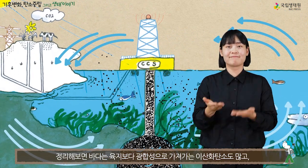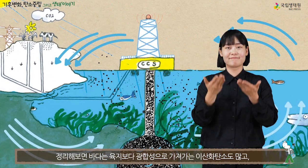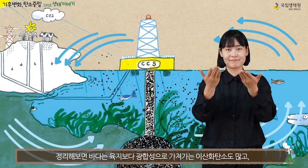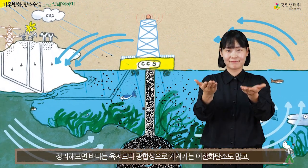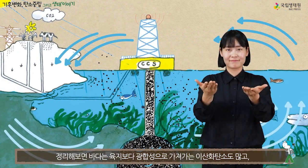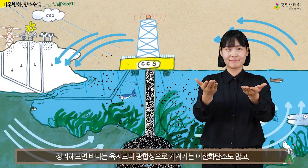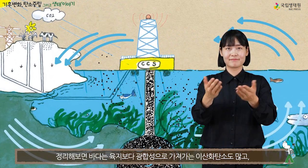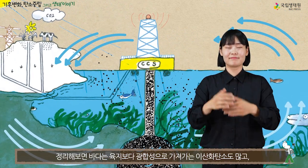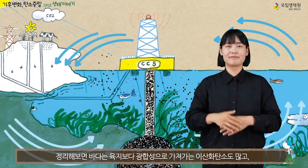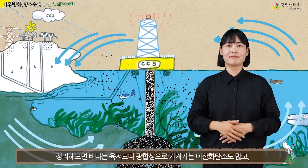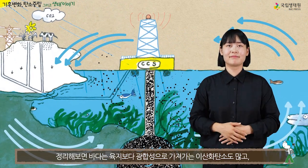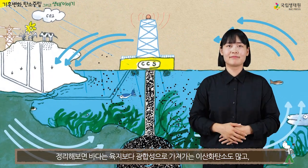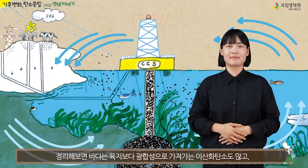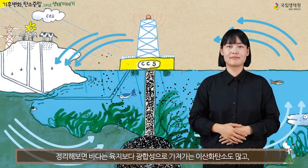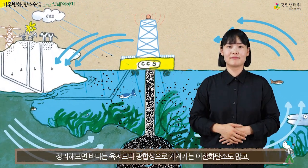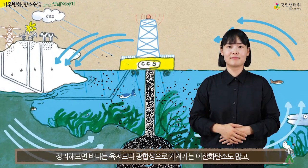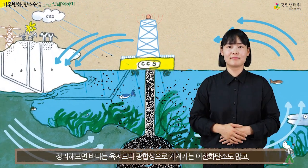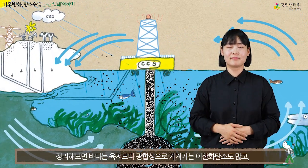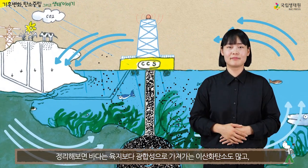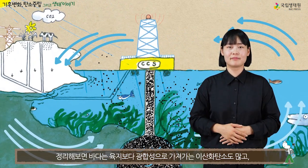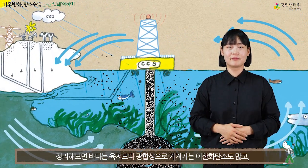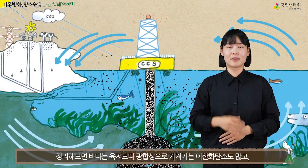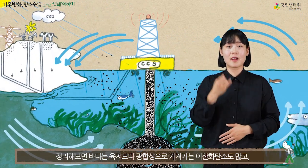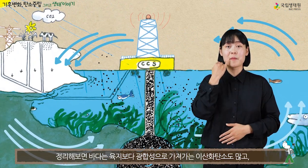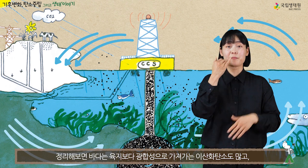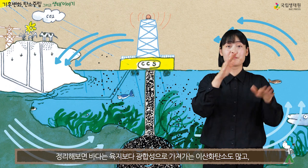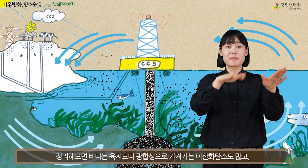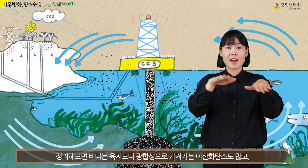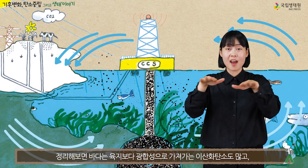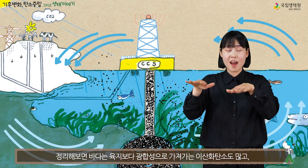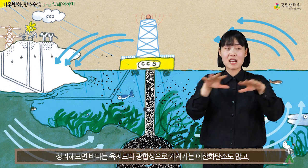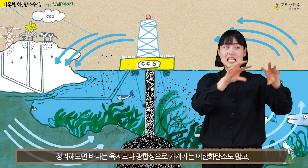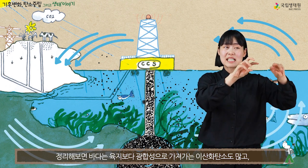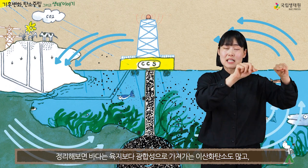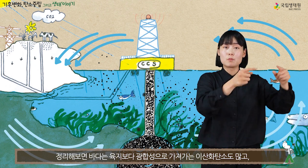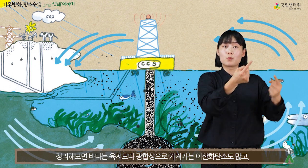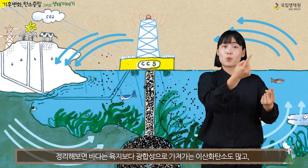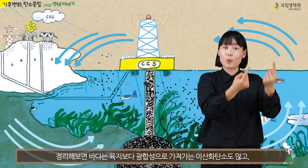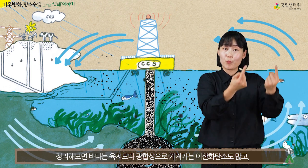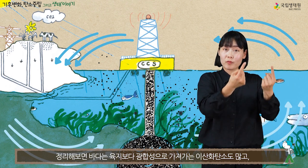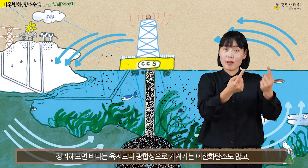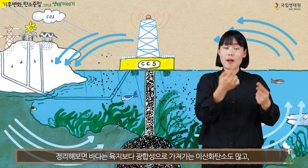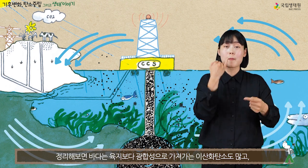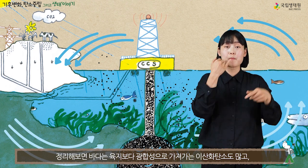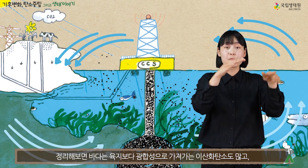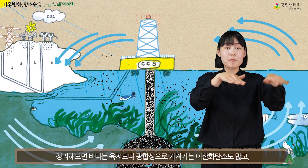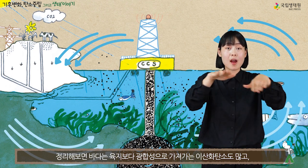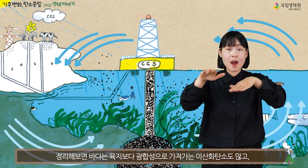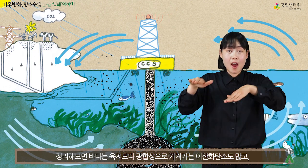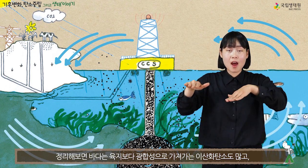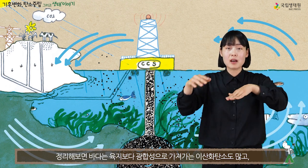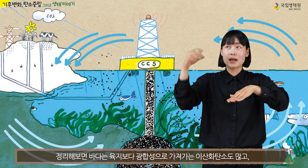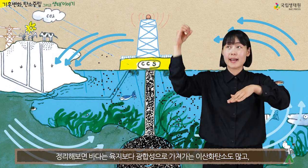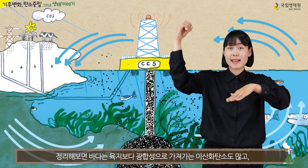정리해보면 바다는 육지보다 광합성으로 가져가는 이산화탄소도 많고